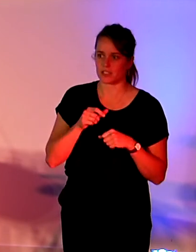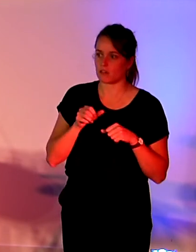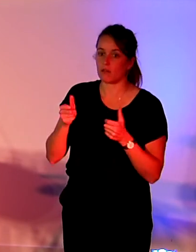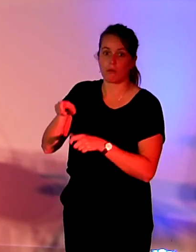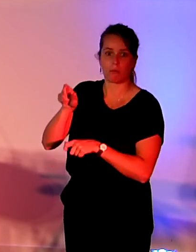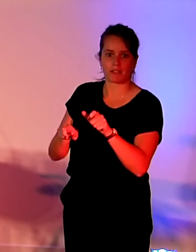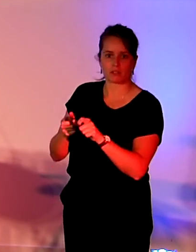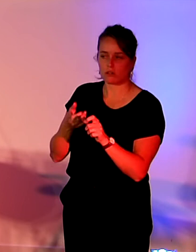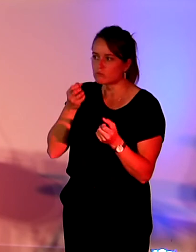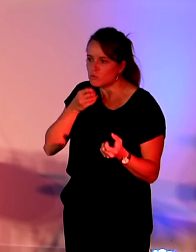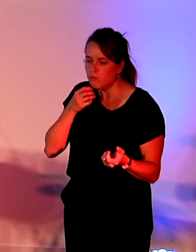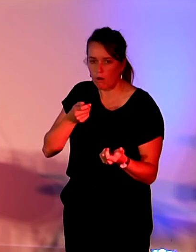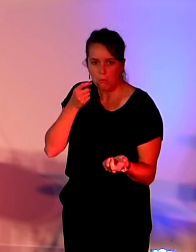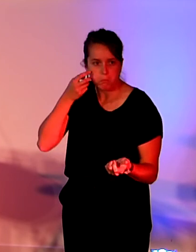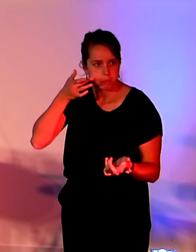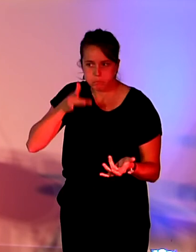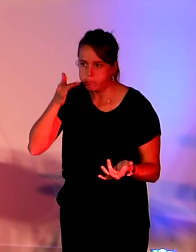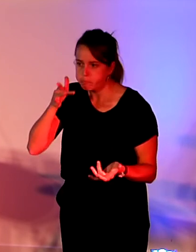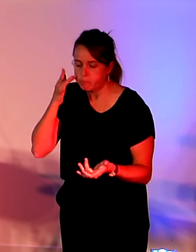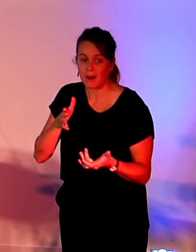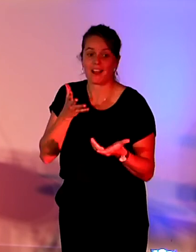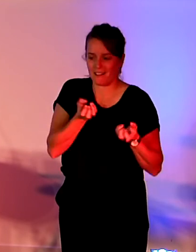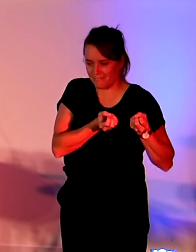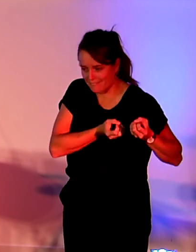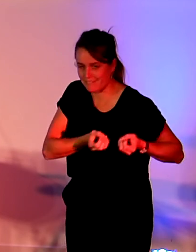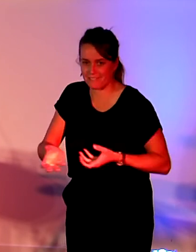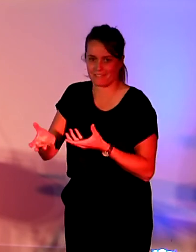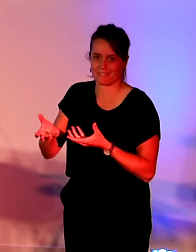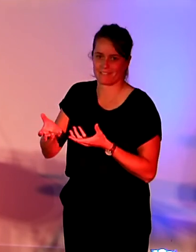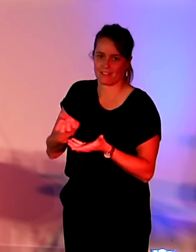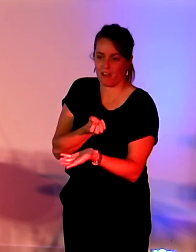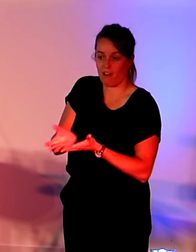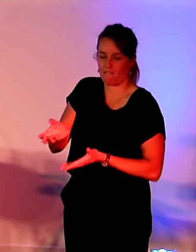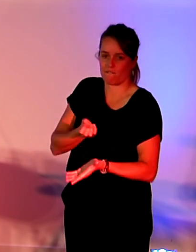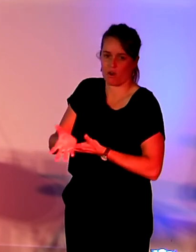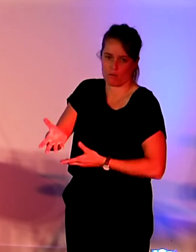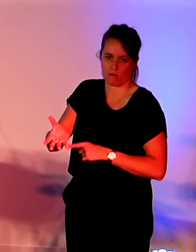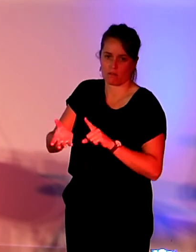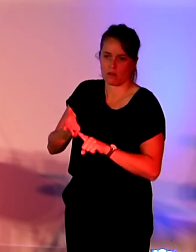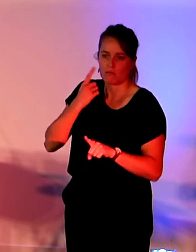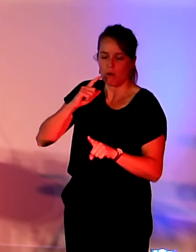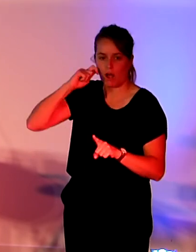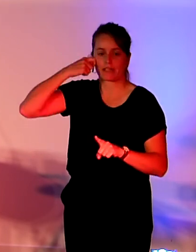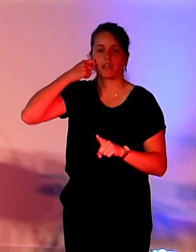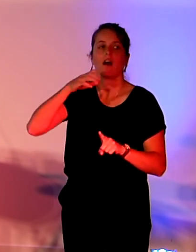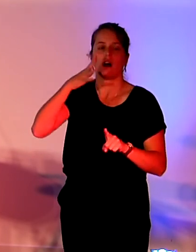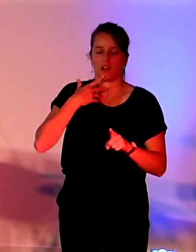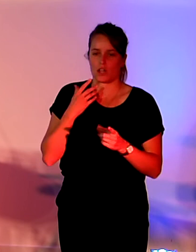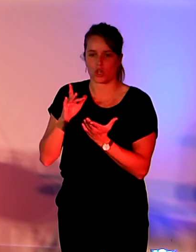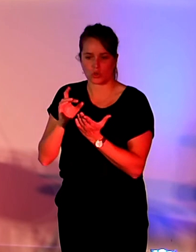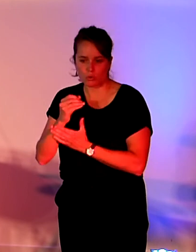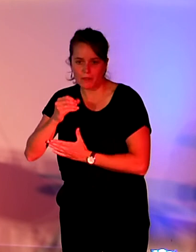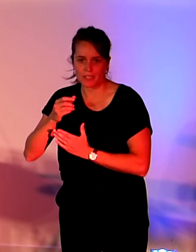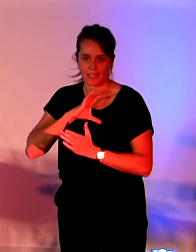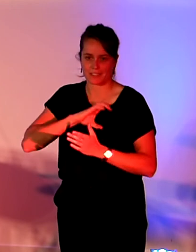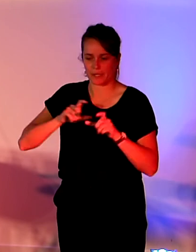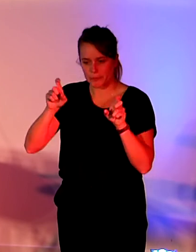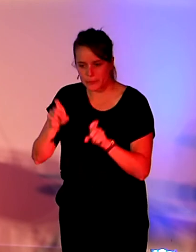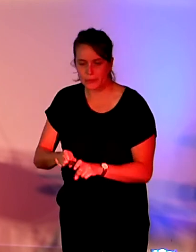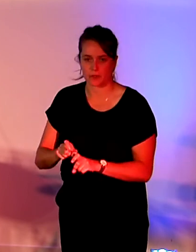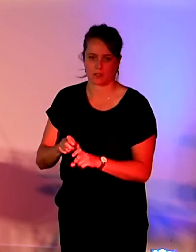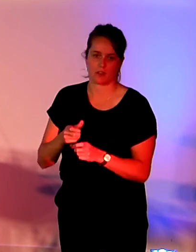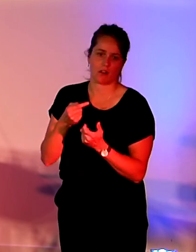numérique. Donc l'objectif,'est de trouver des méthodes harmonisées pour quantifier cet impact et